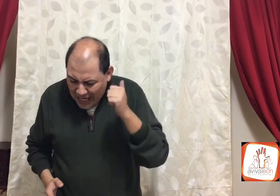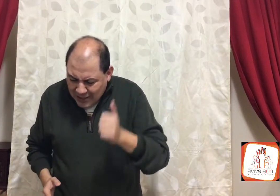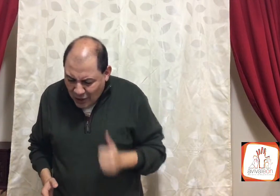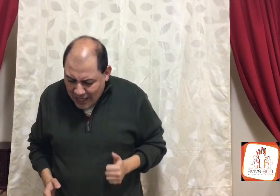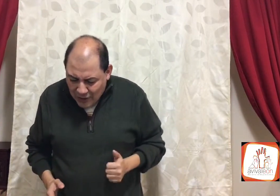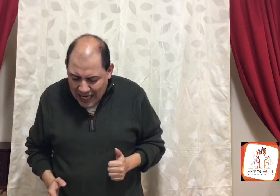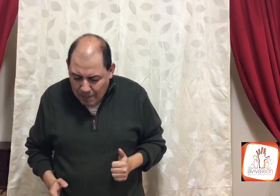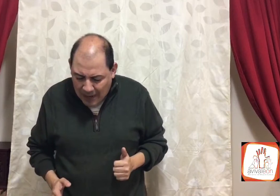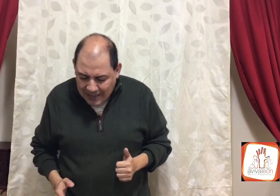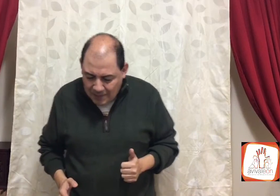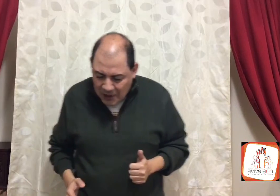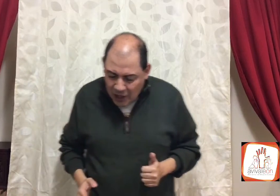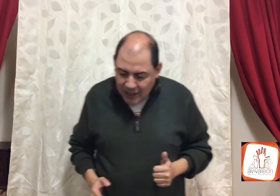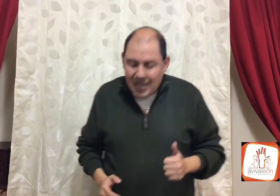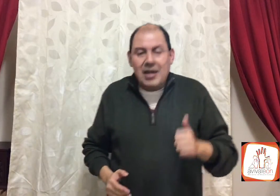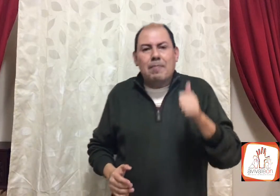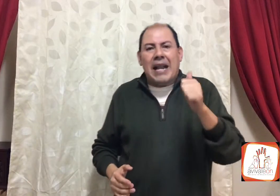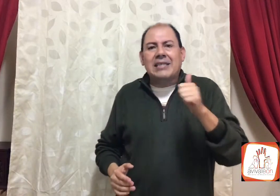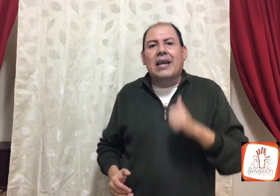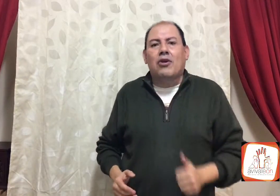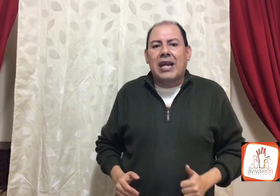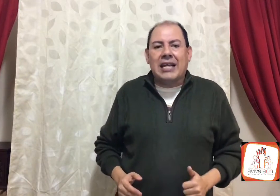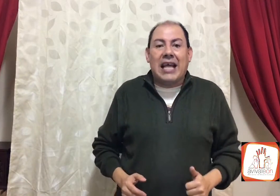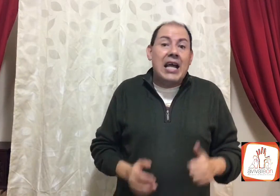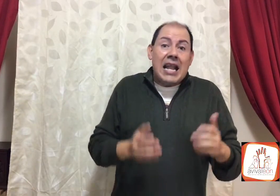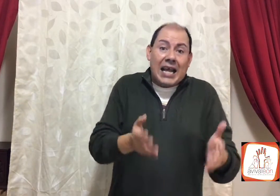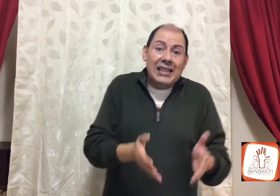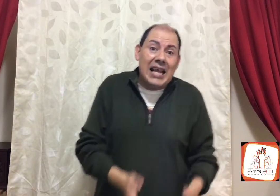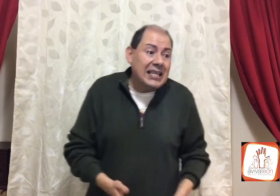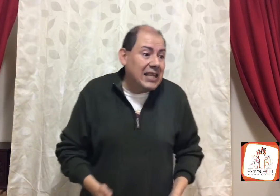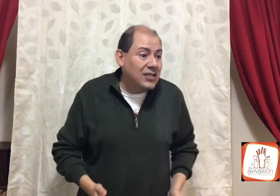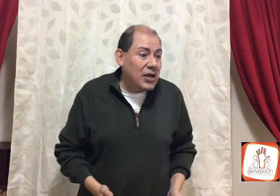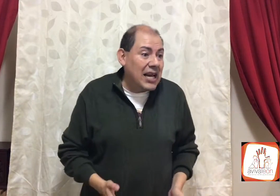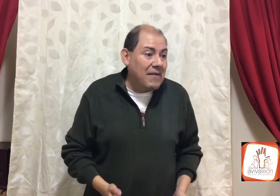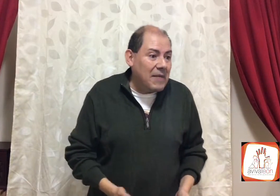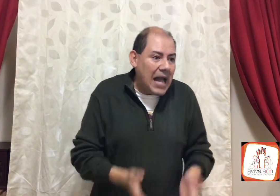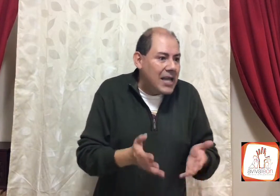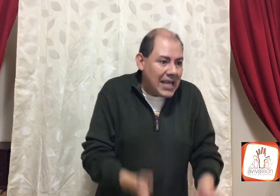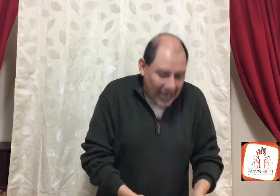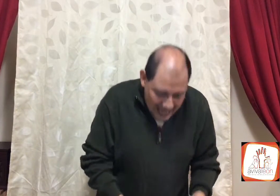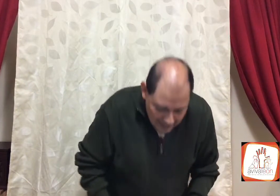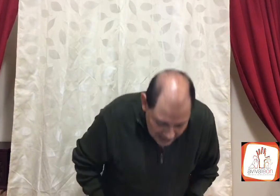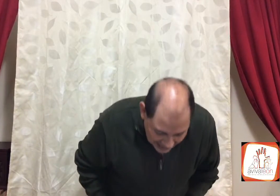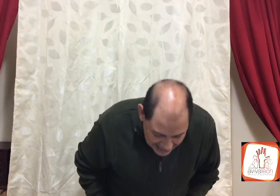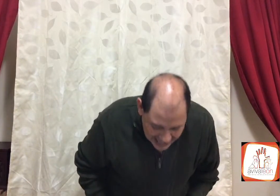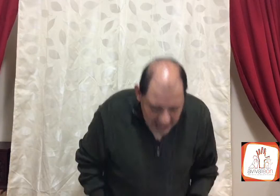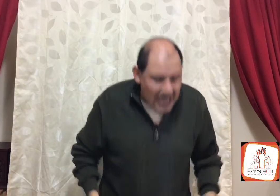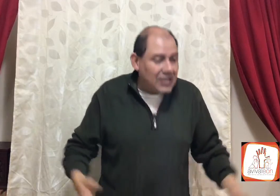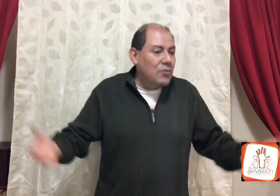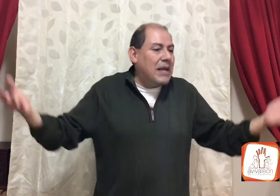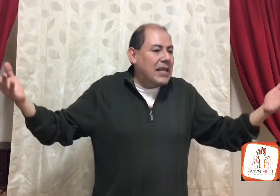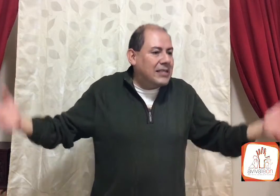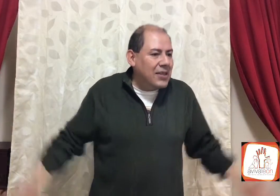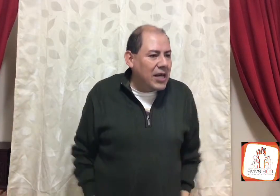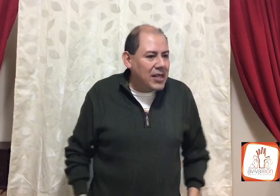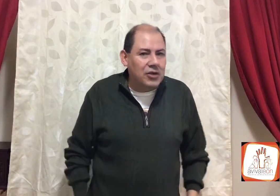historia, donde la percepción, parece correcta, la gente lee esta historia, en la Biblia, y cree que Micaía, es un bendecido de Dios,